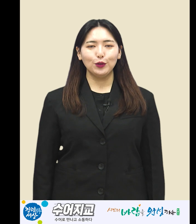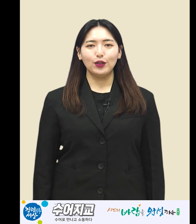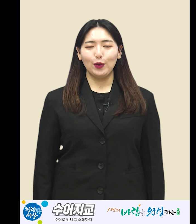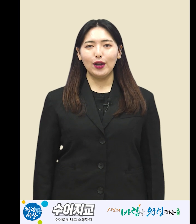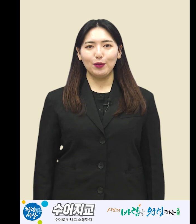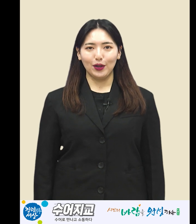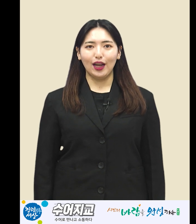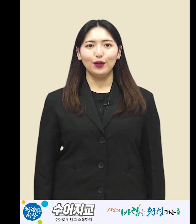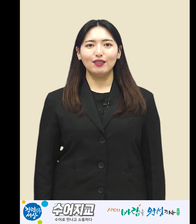수어를 회화를 해볼까요?